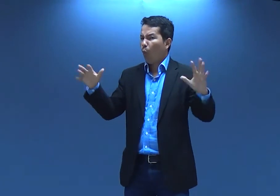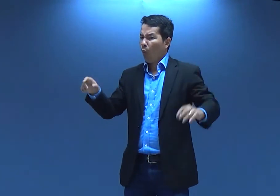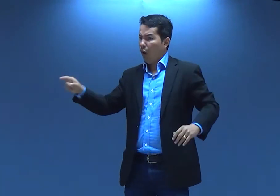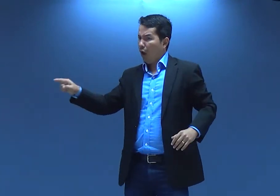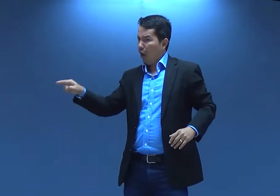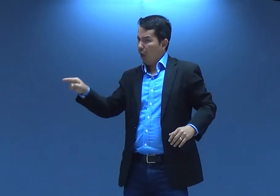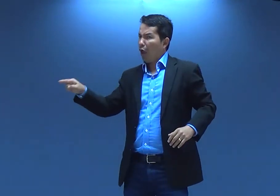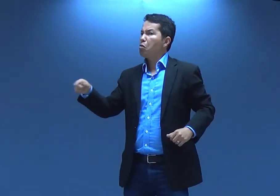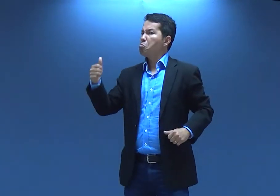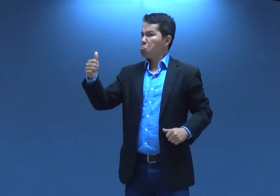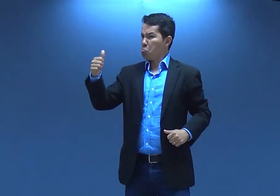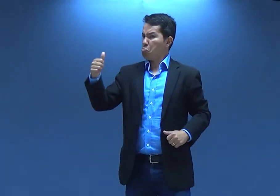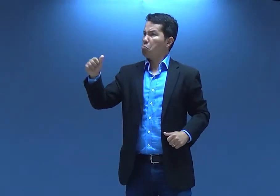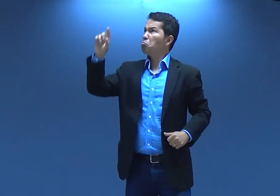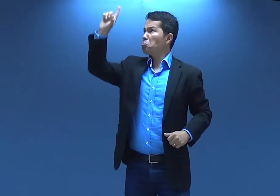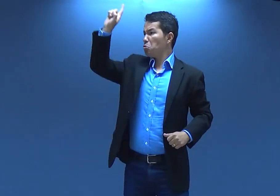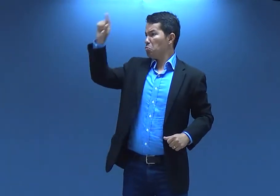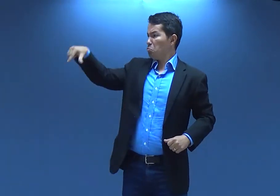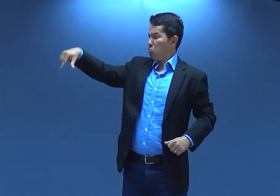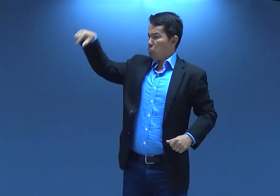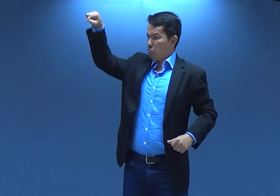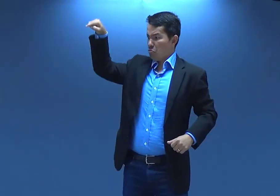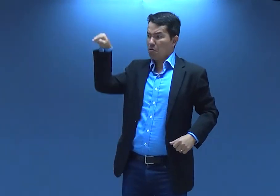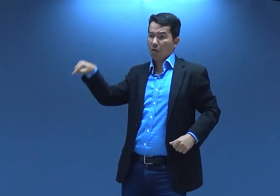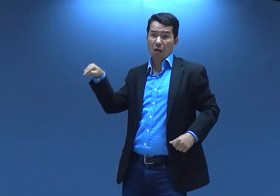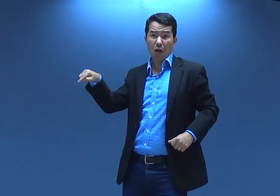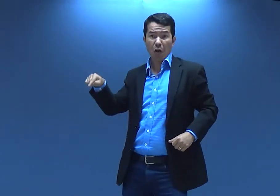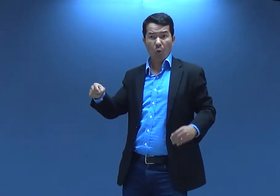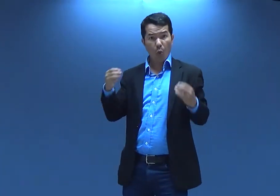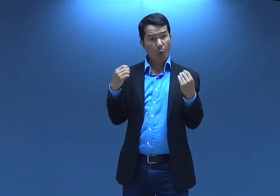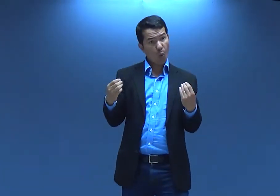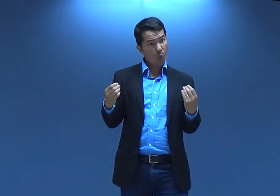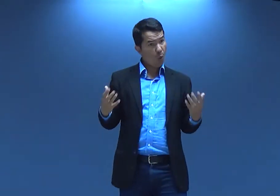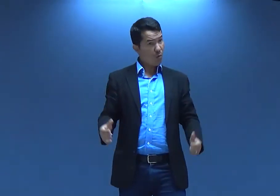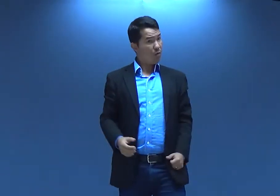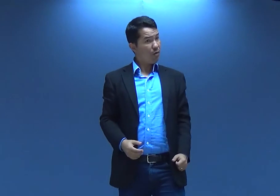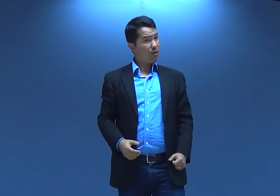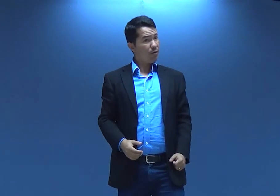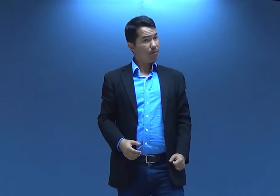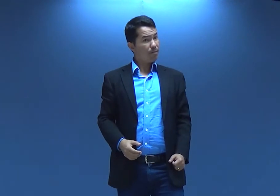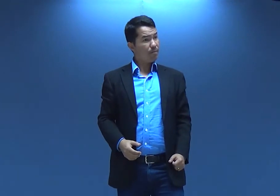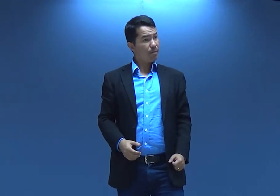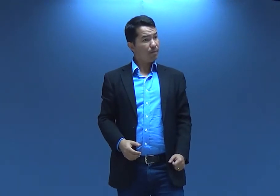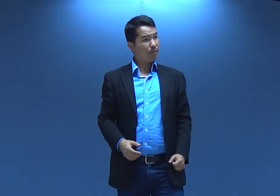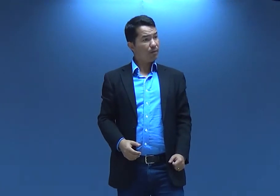Maria? Ela era escolhida por Deus. Como pode isso, né?